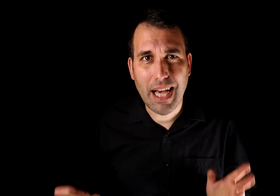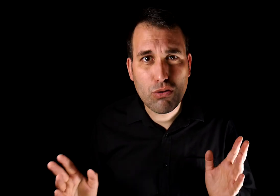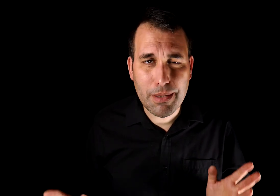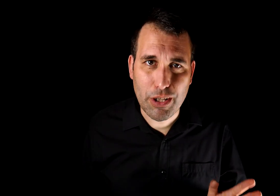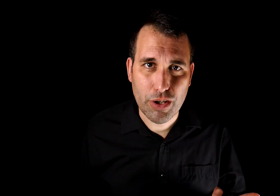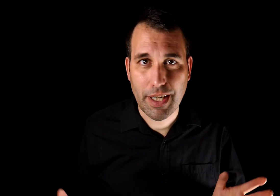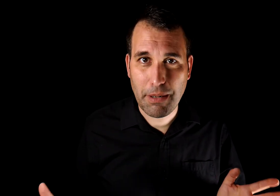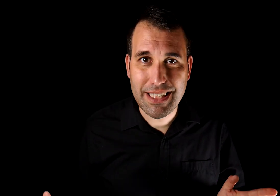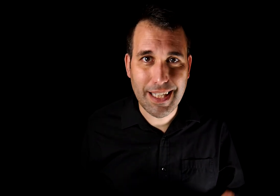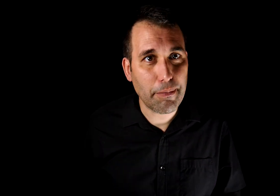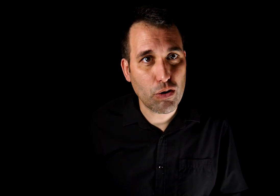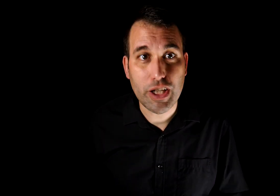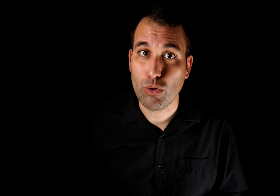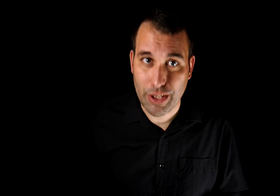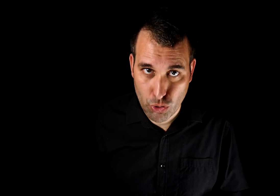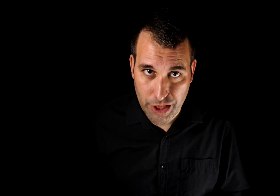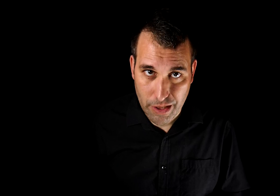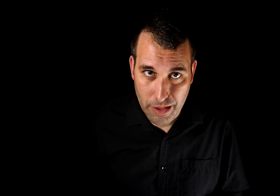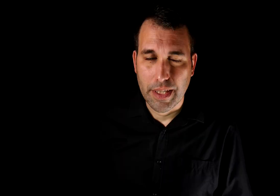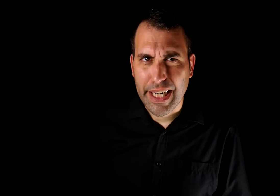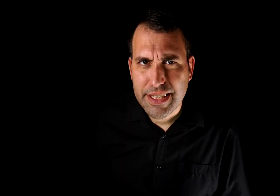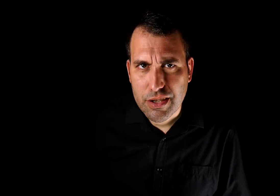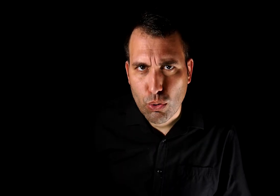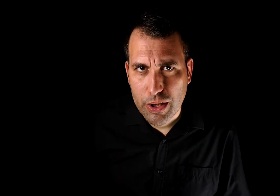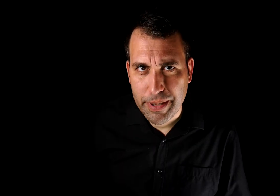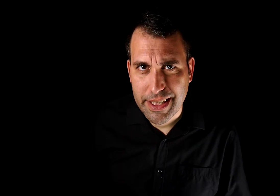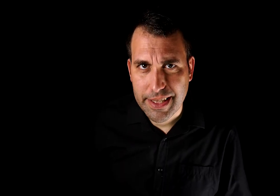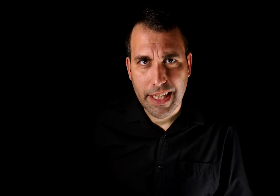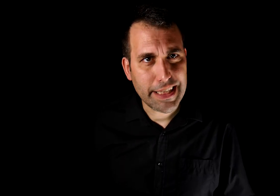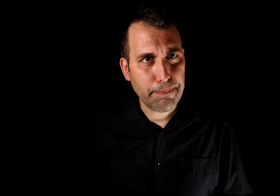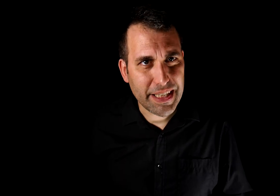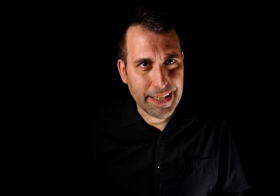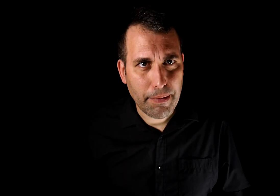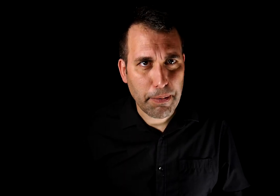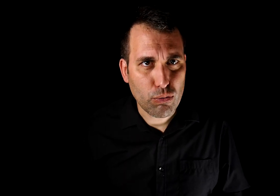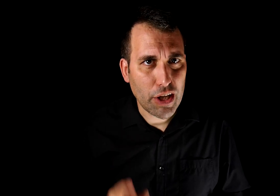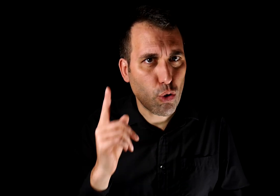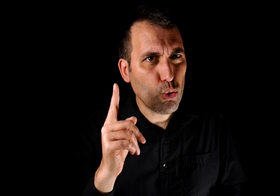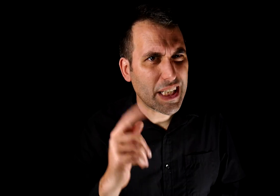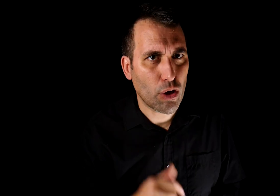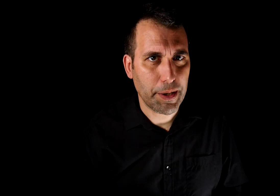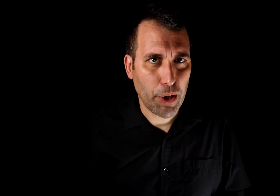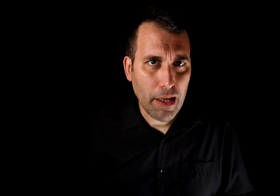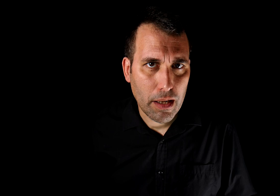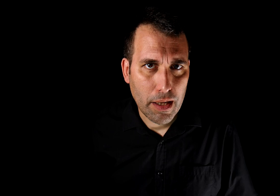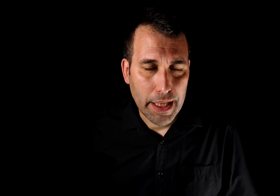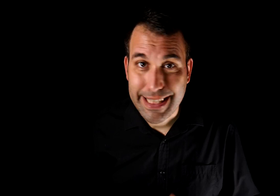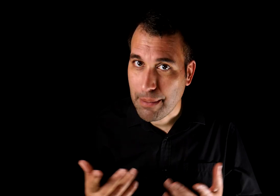a un timador terraplanista llamado Irulanduchi. ¿Creéis que en estos cuatro meses ese impresentable ha preguntado una sola vez por él? ¿Se ha